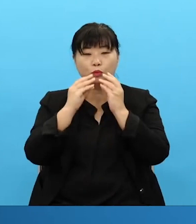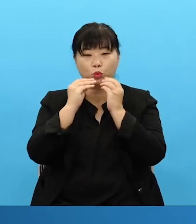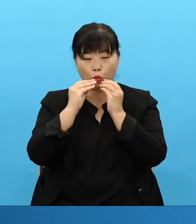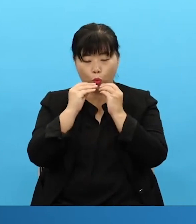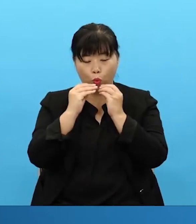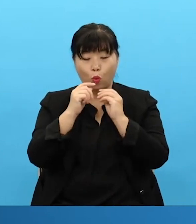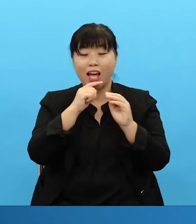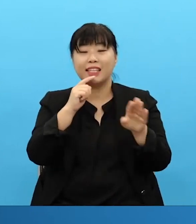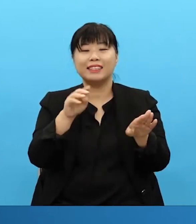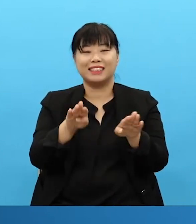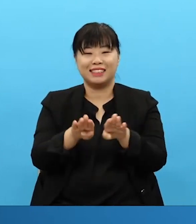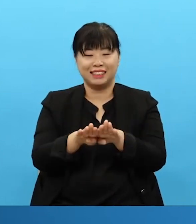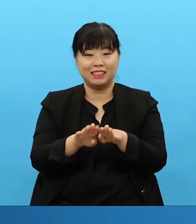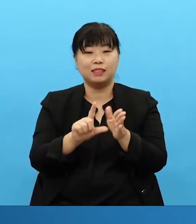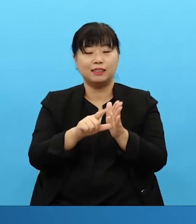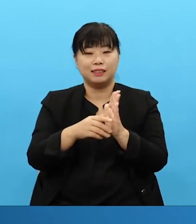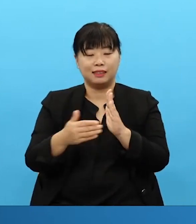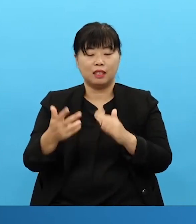that's why you must become the main figures of the three-day